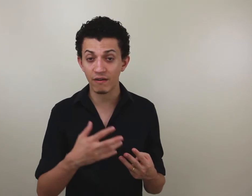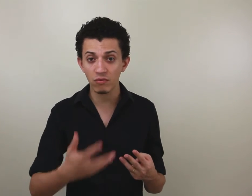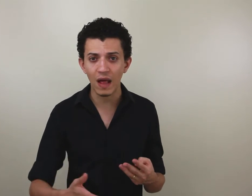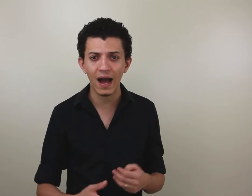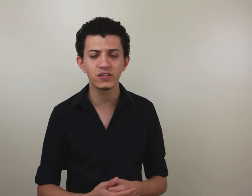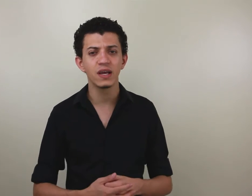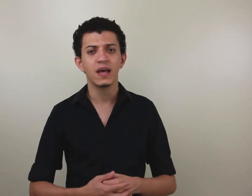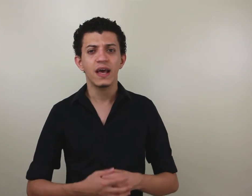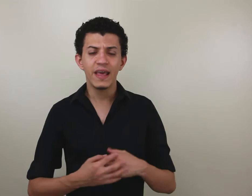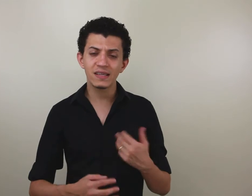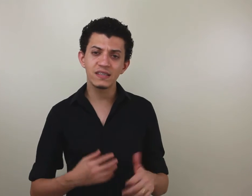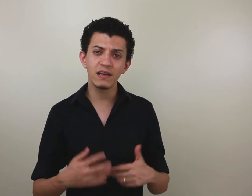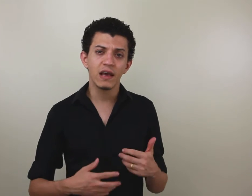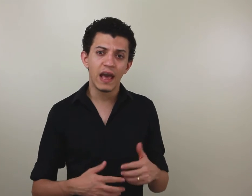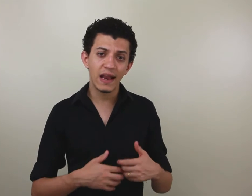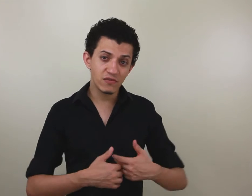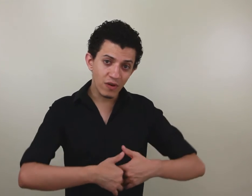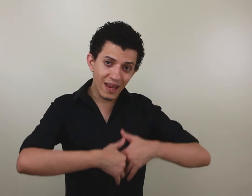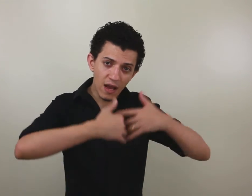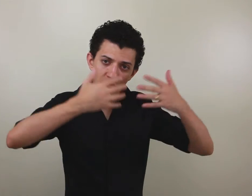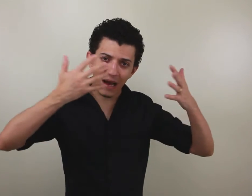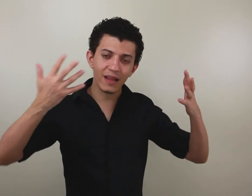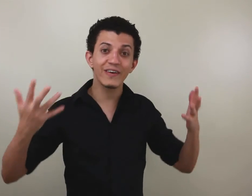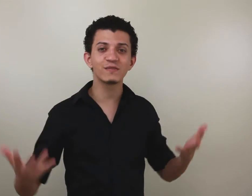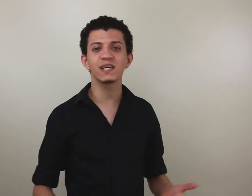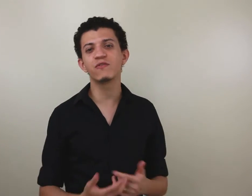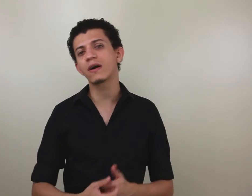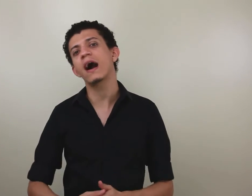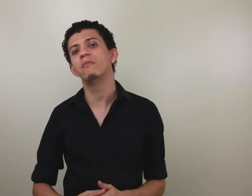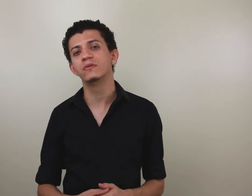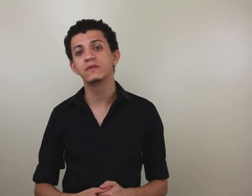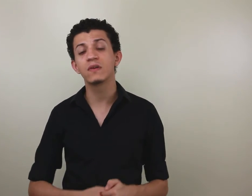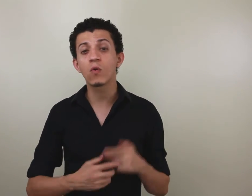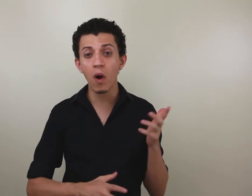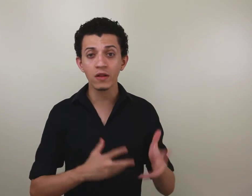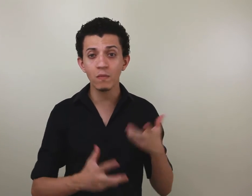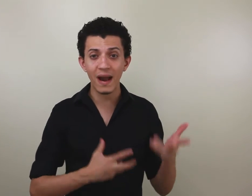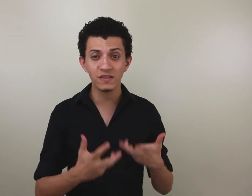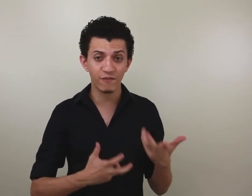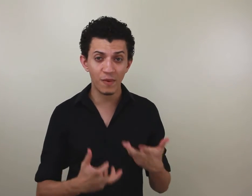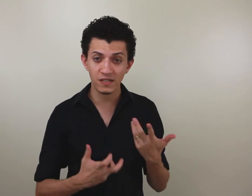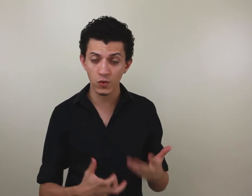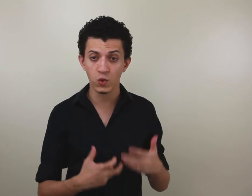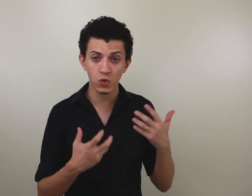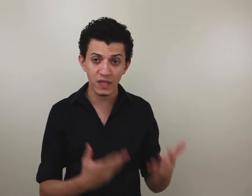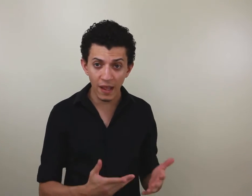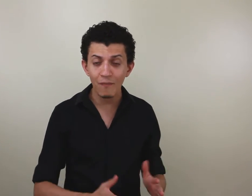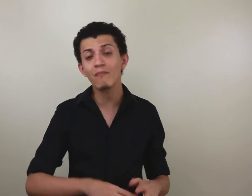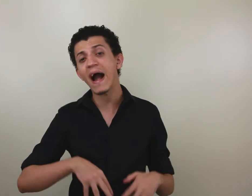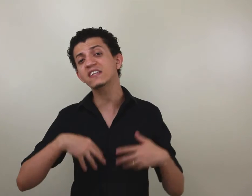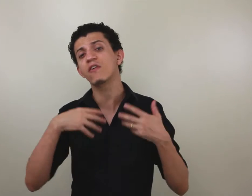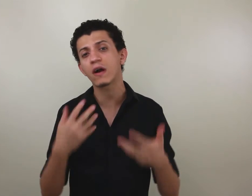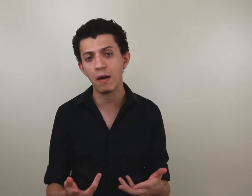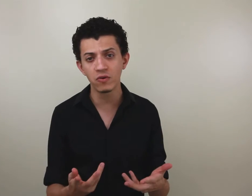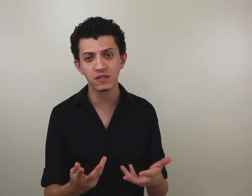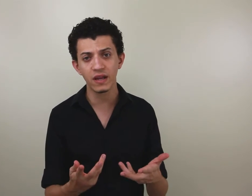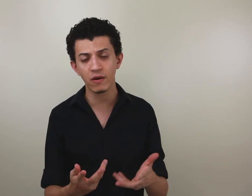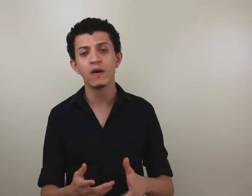faculdade, e assim eles vão criando cada vez mais vocábulos. Então, quanto mais informação o surdo tem, mais vocábulos criam,